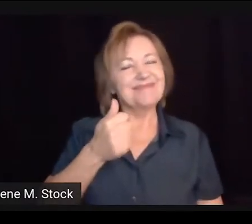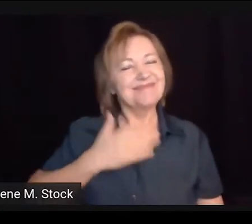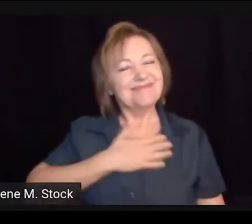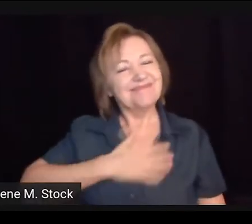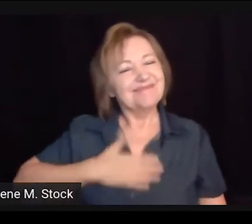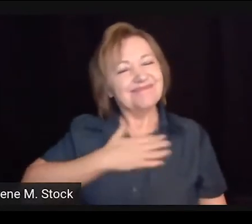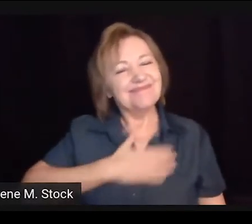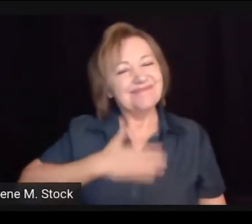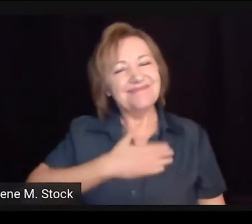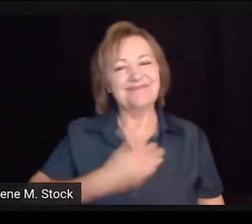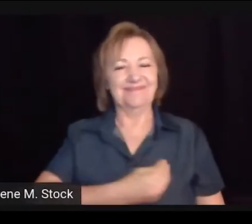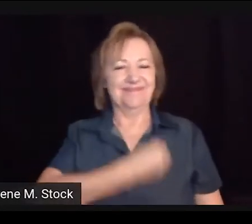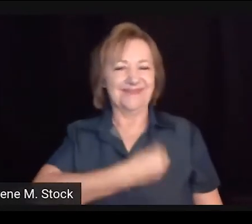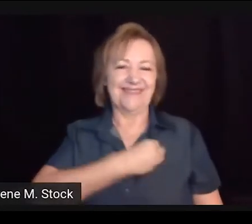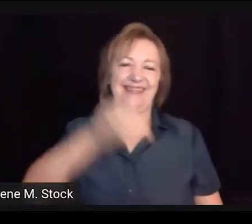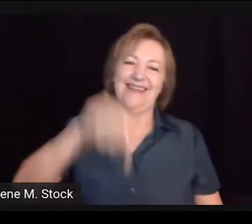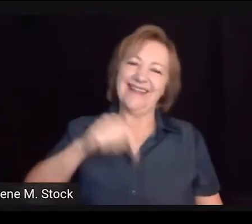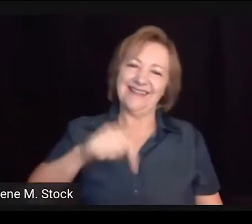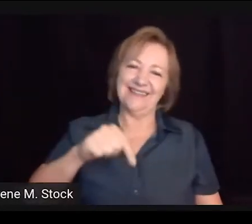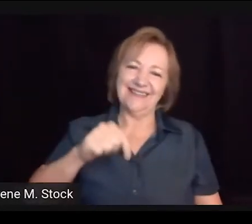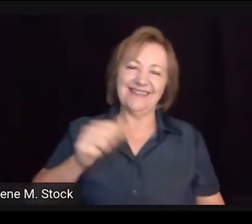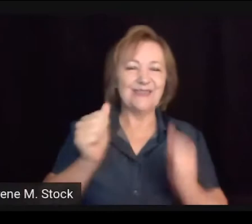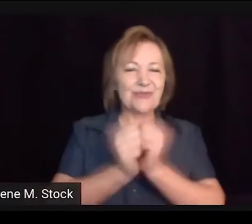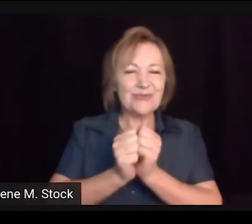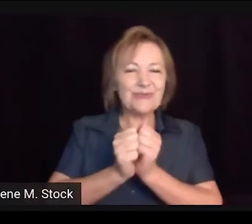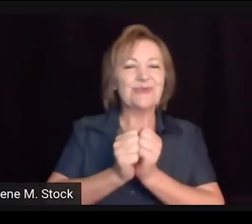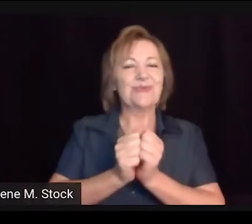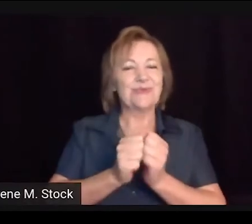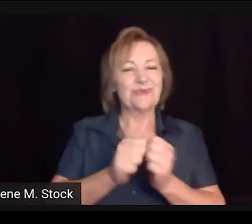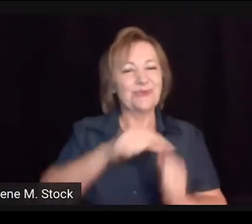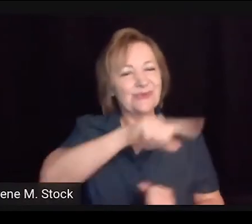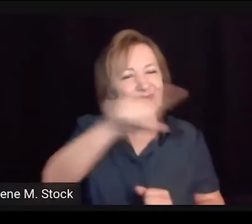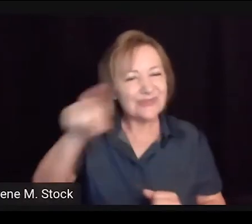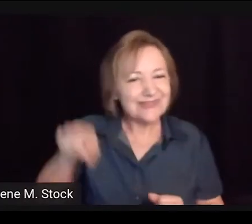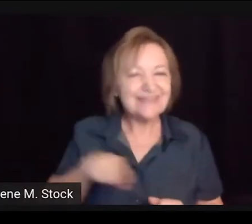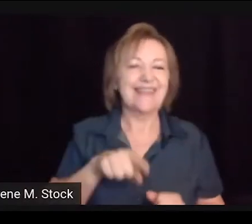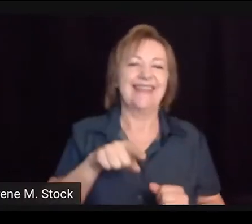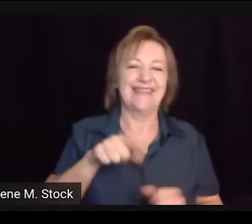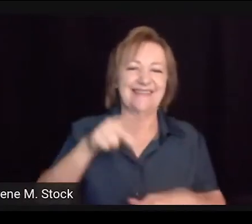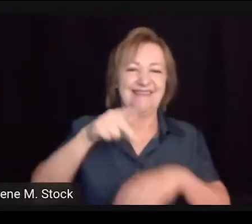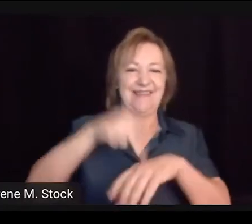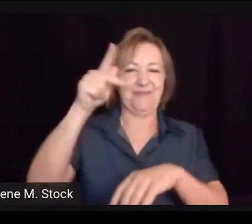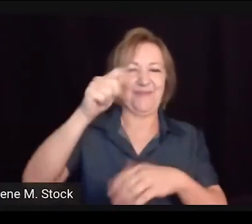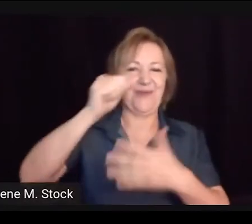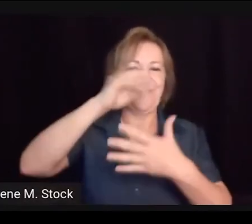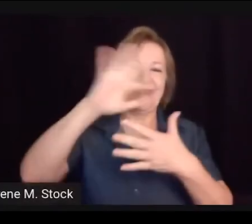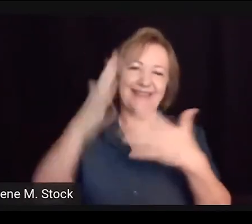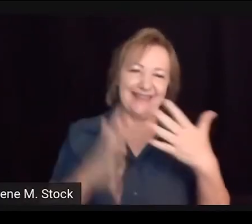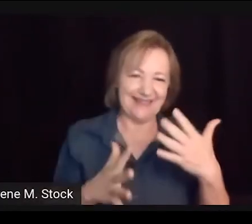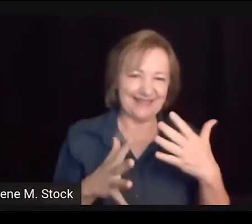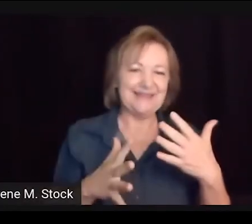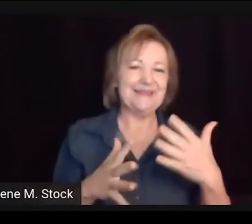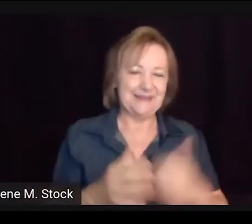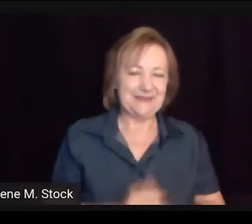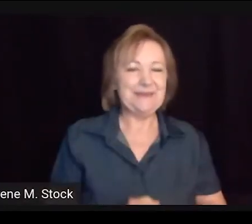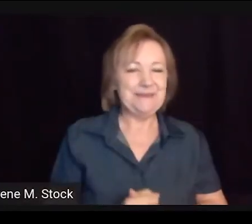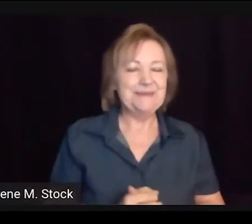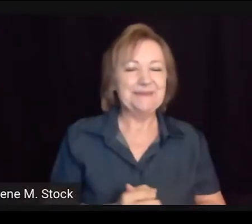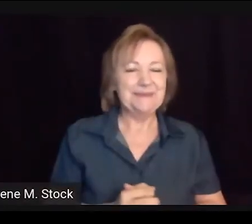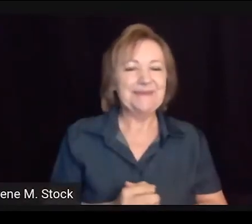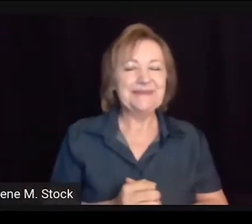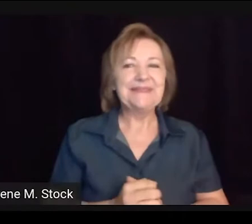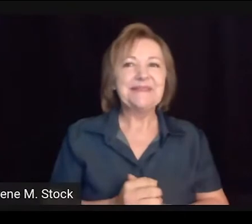tudo bem com vocês? É um prazer imenso estar aqui junto com